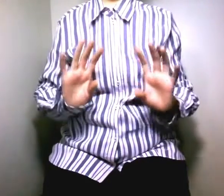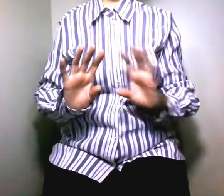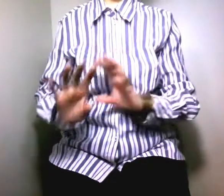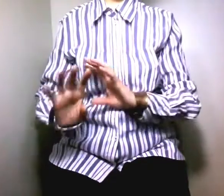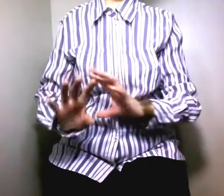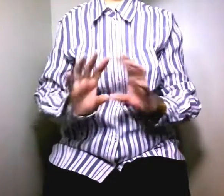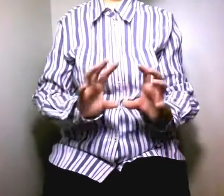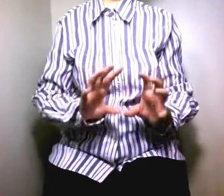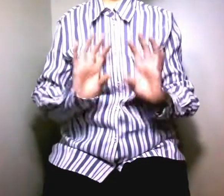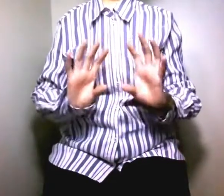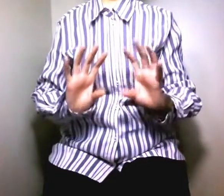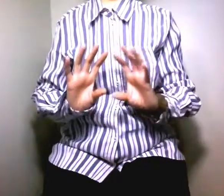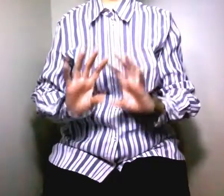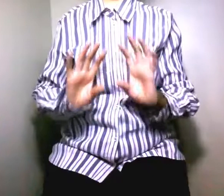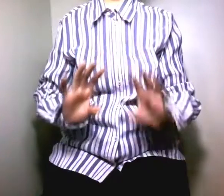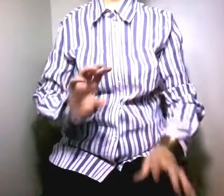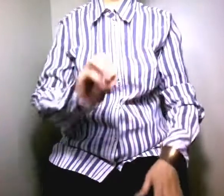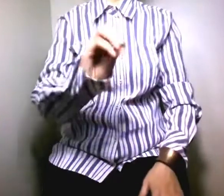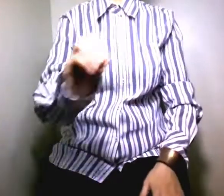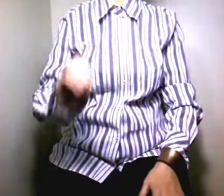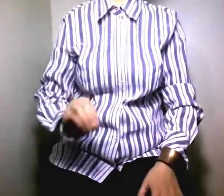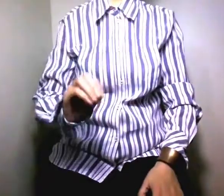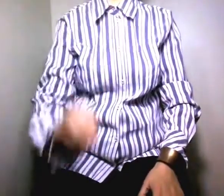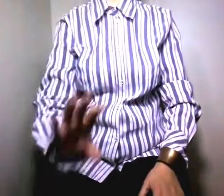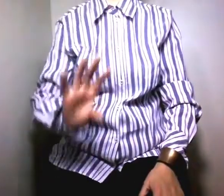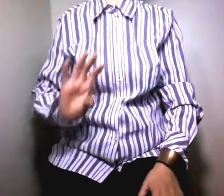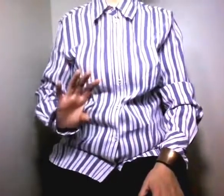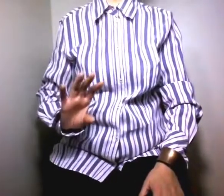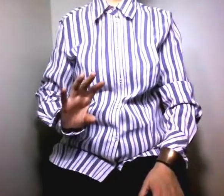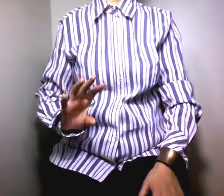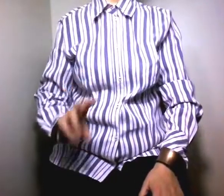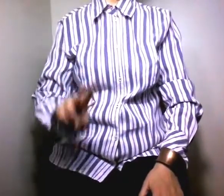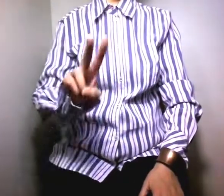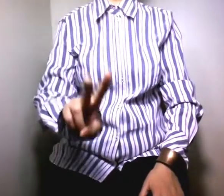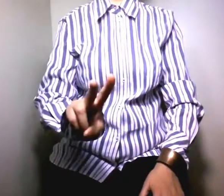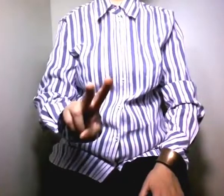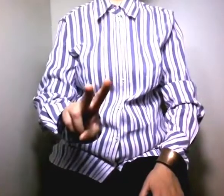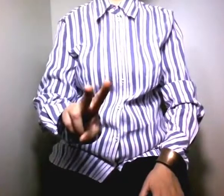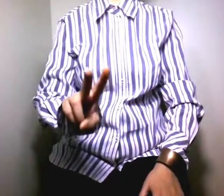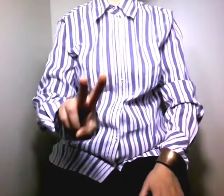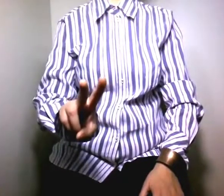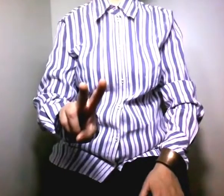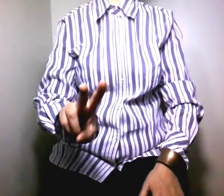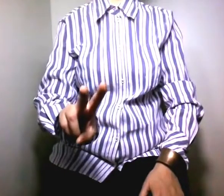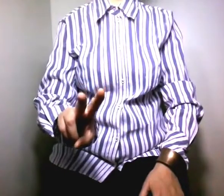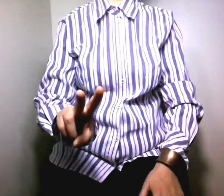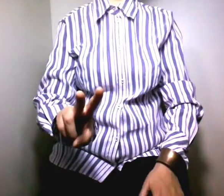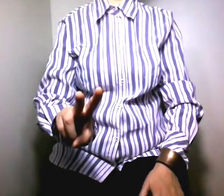الأسماء لا للقنوات ولا الدول ولا كذا كان في دولتين أوروبية و فتزوجا بعد همارباط